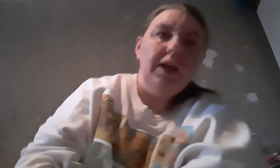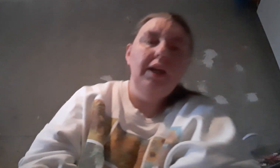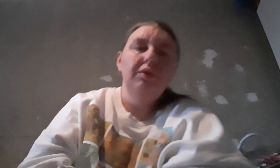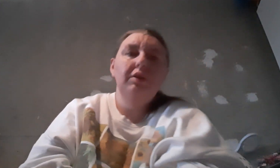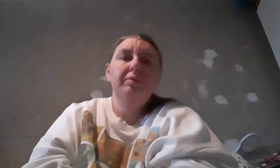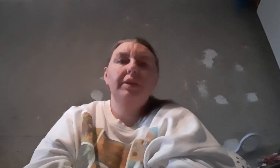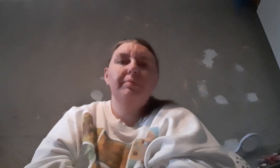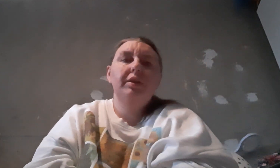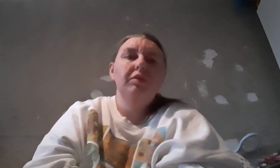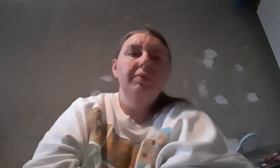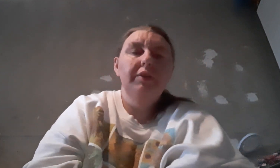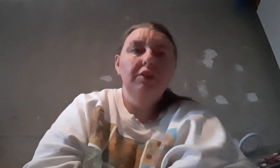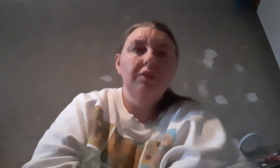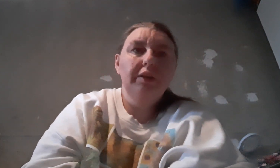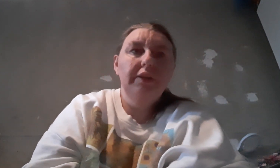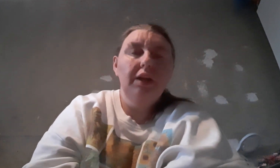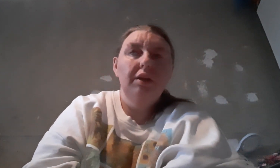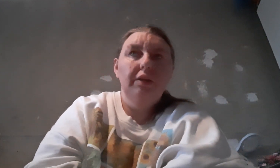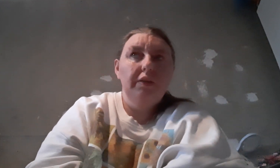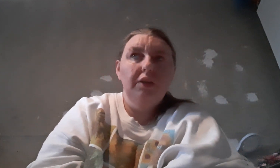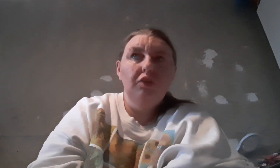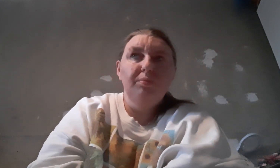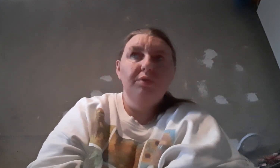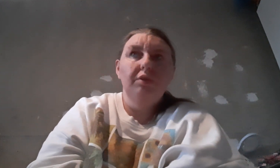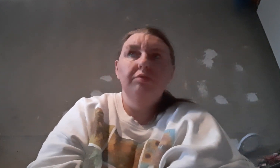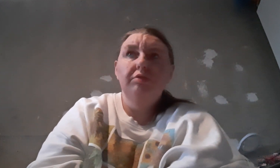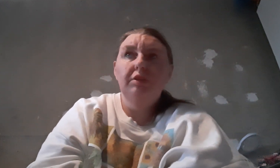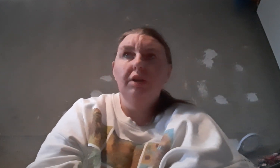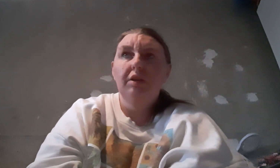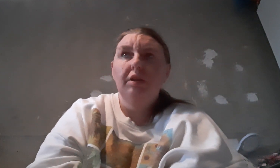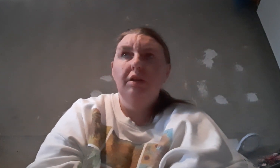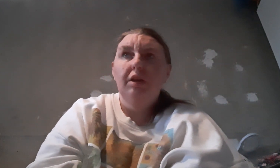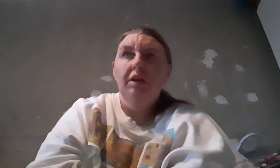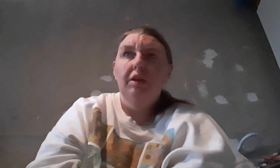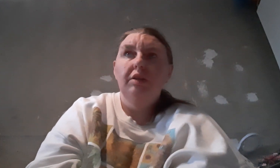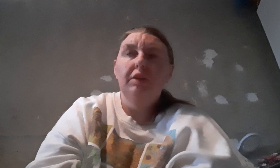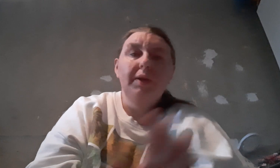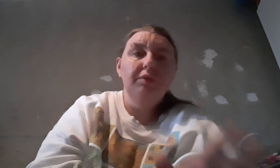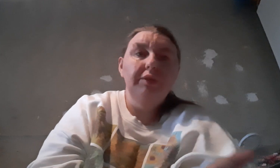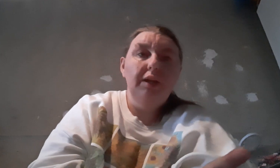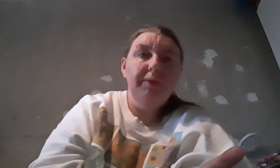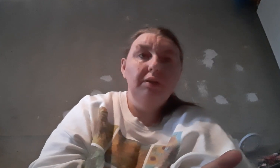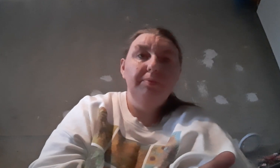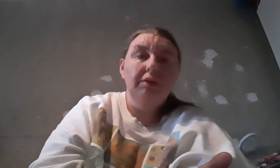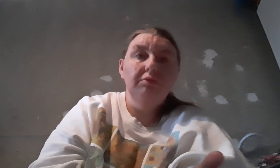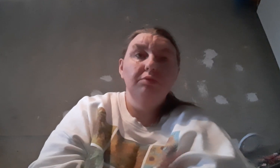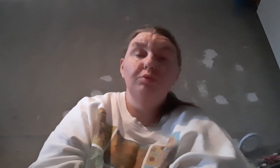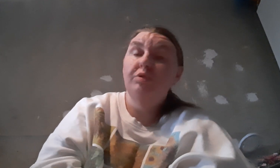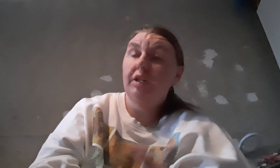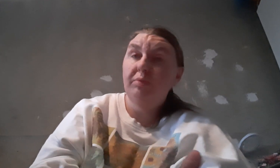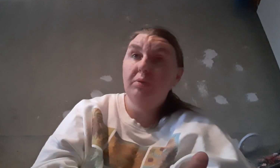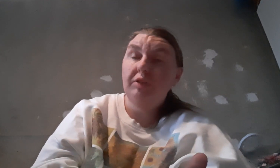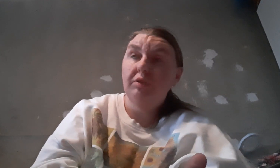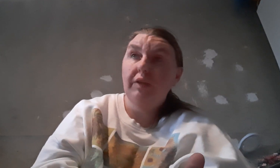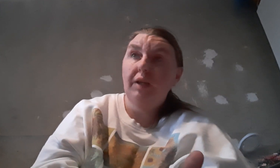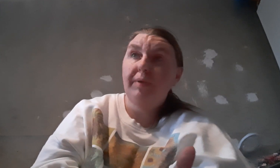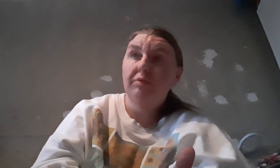hello hello mes abonnés de bienvenue sur ma cristal c'est juste pour vous dire j'espère que vous allez bien tout ça que je sur ma chaîne cristal pardon